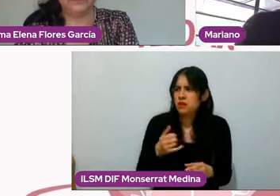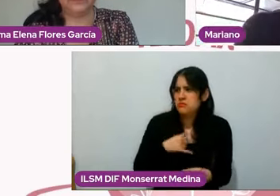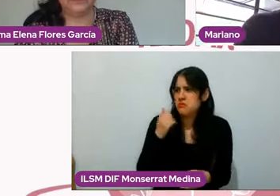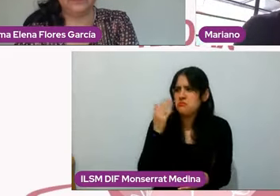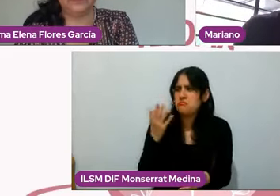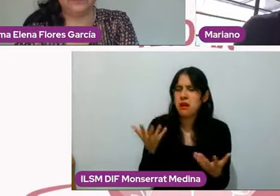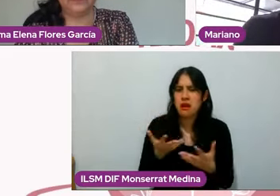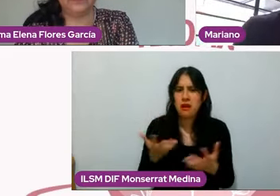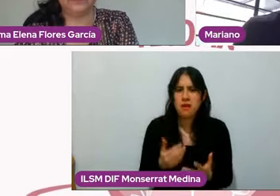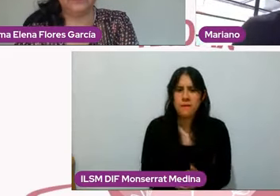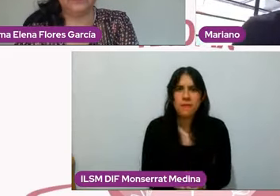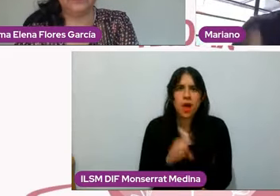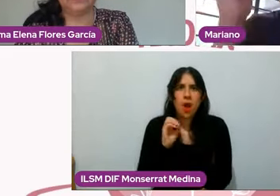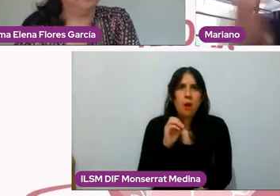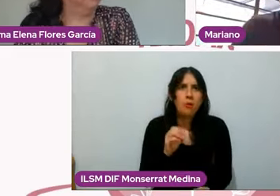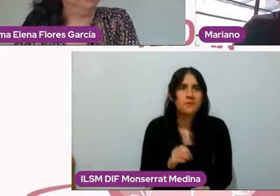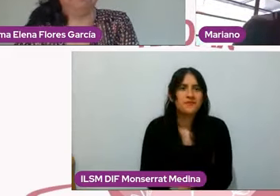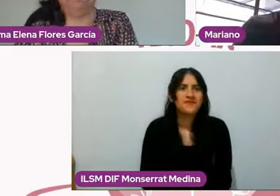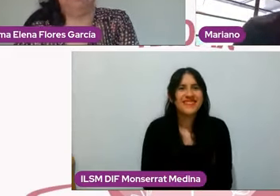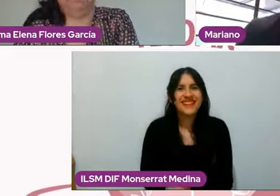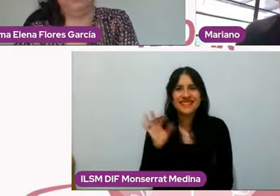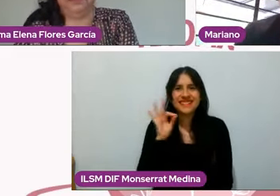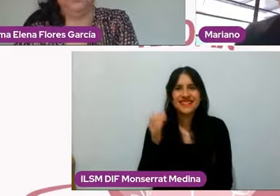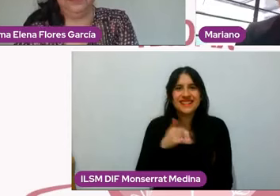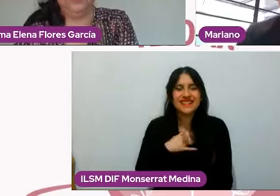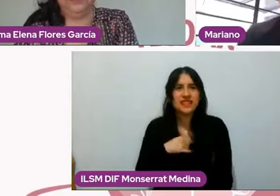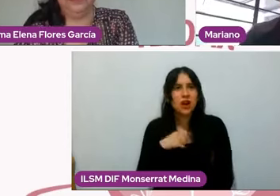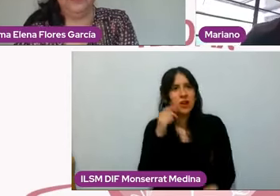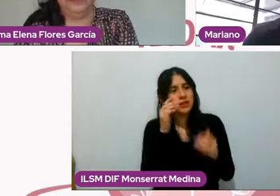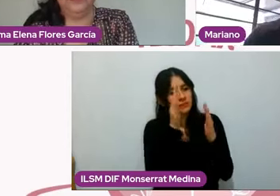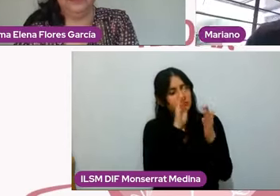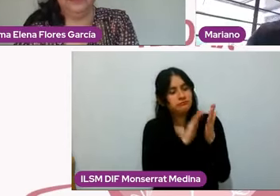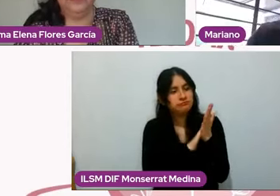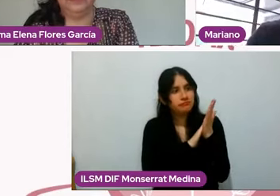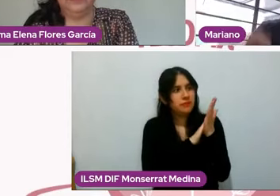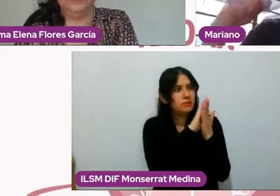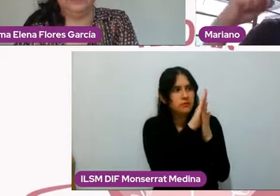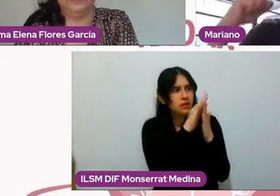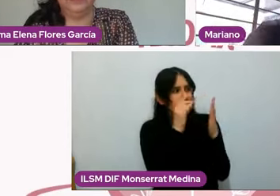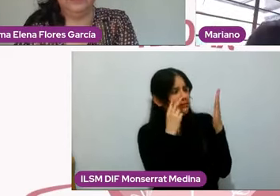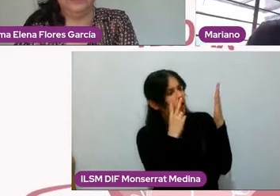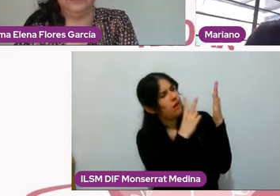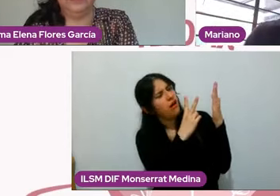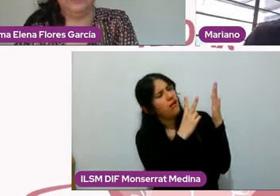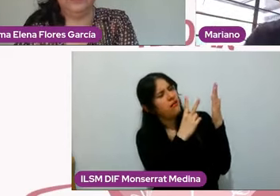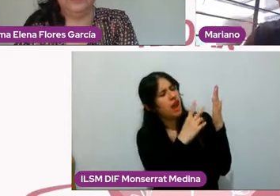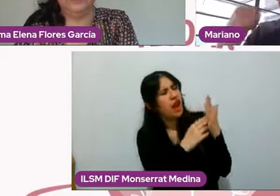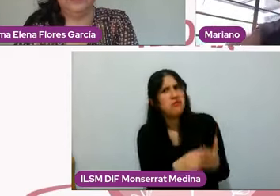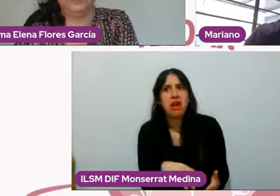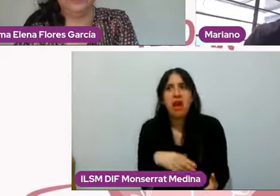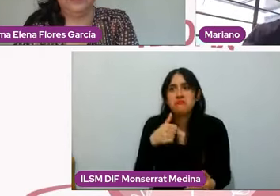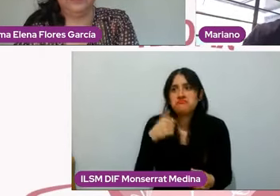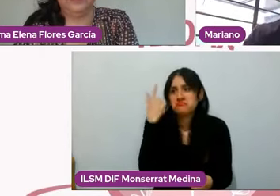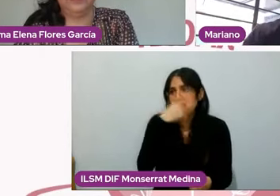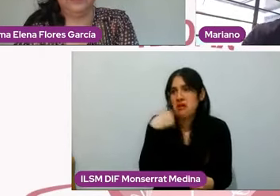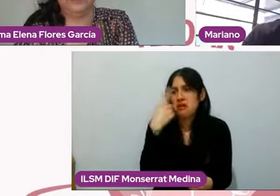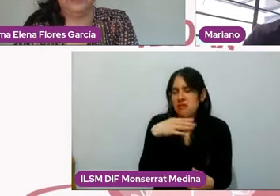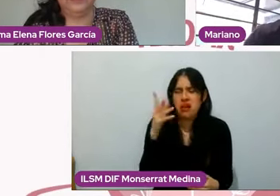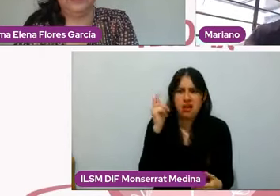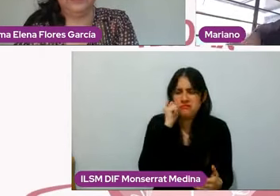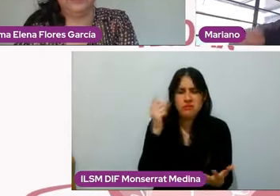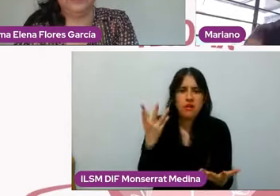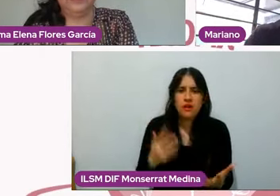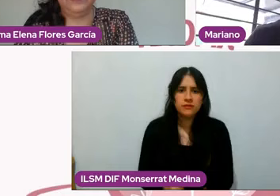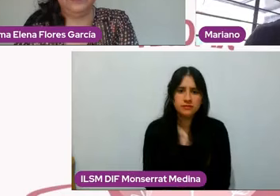quiero quedar viendo la pared seis horas, bueno, es lo que quieres, ve y hazlo, ¿no? Pero no importa la edad y esto es bien importante,